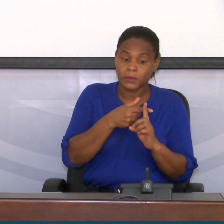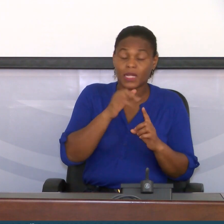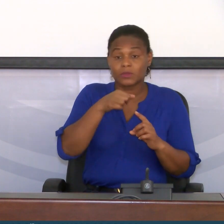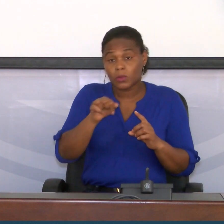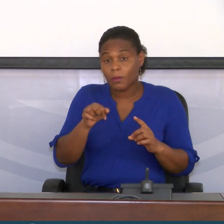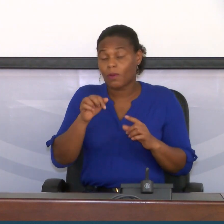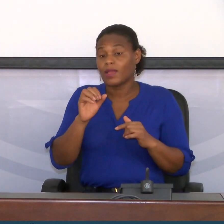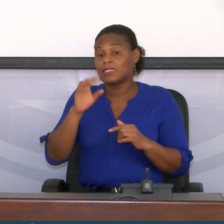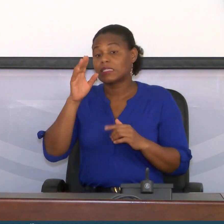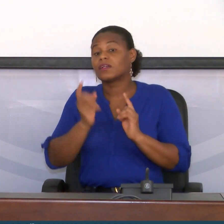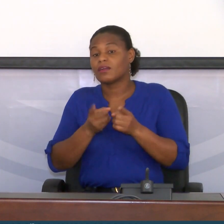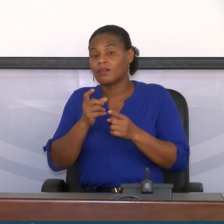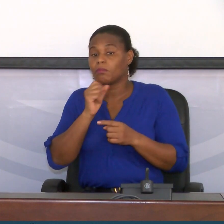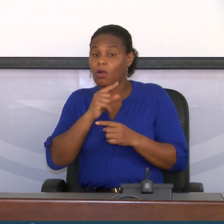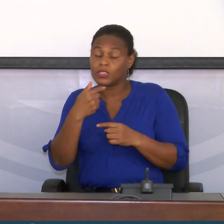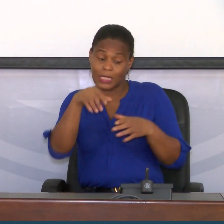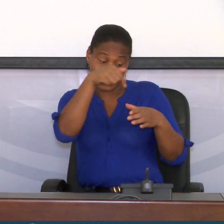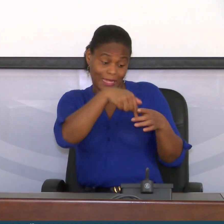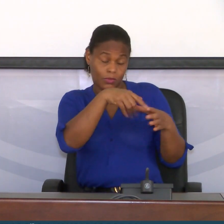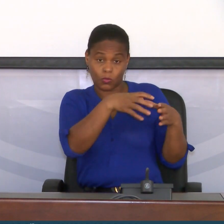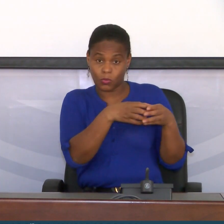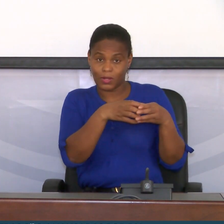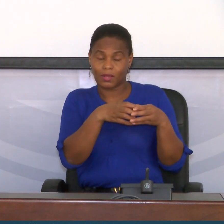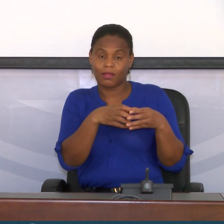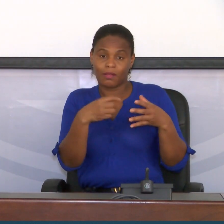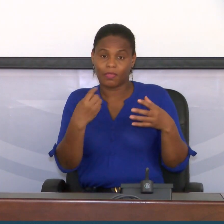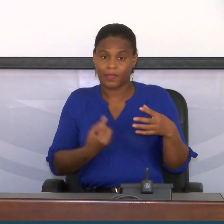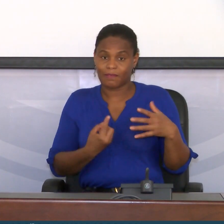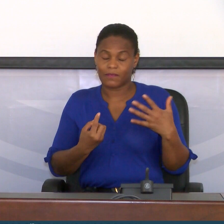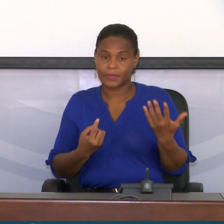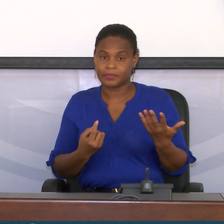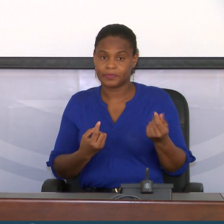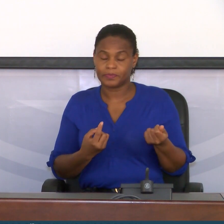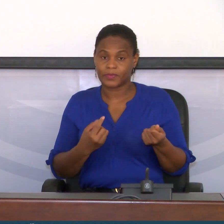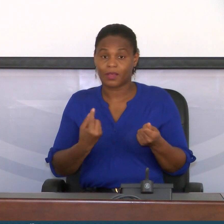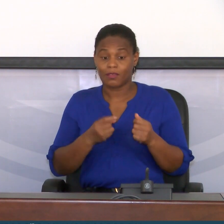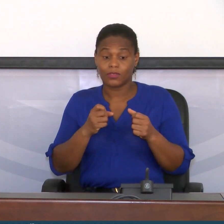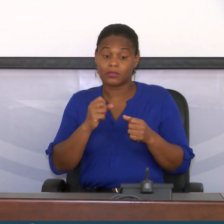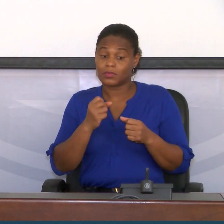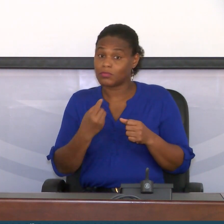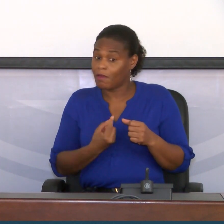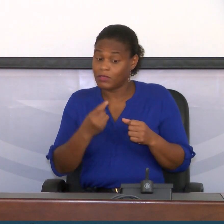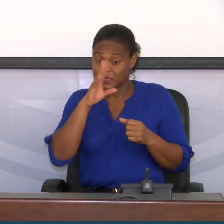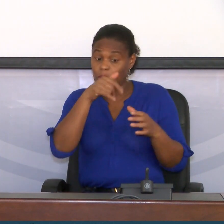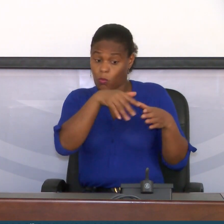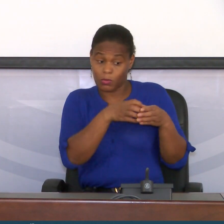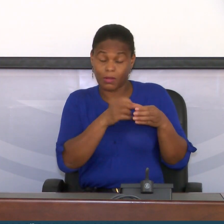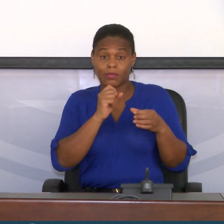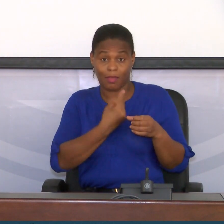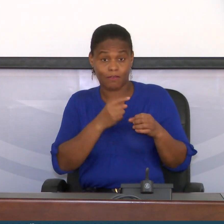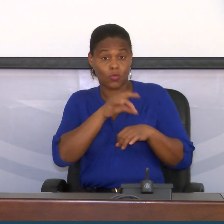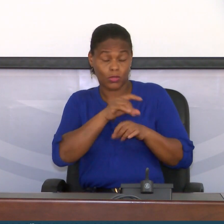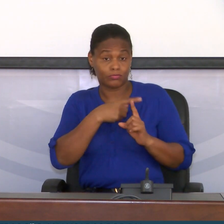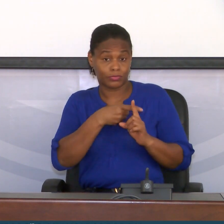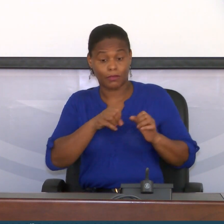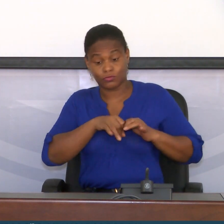que estariam, portanto, na comunidade e poderiam estar a espalhar a transmissão,